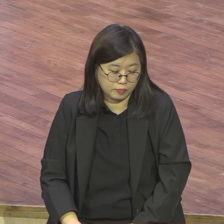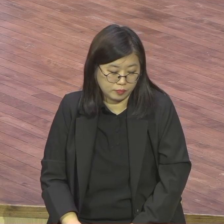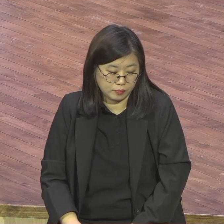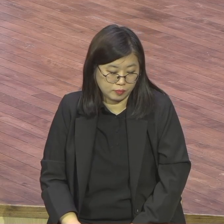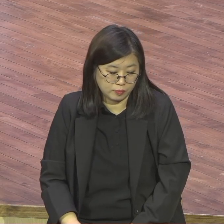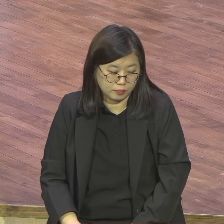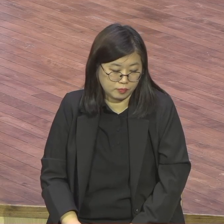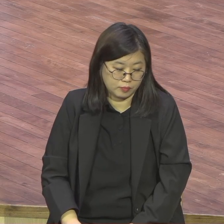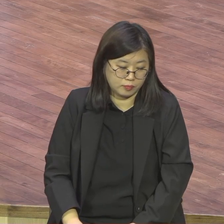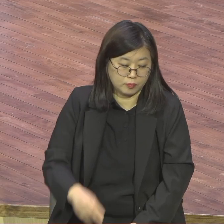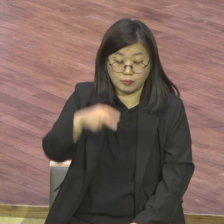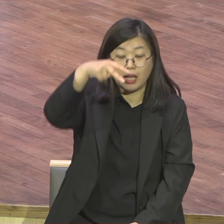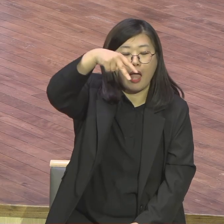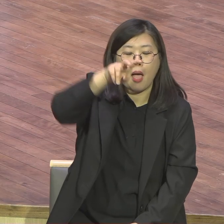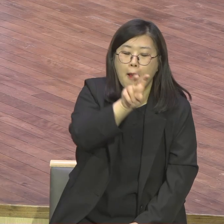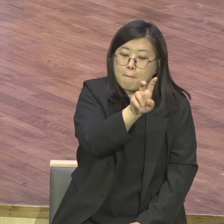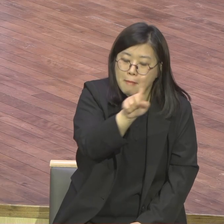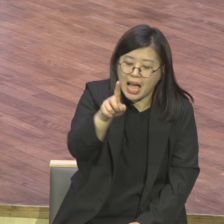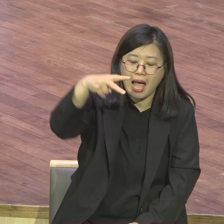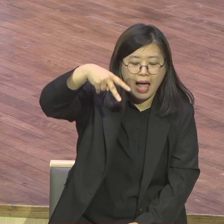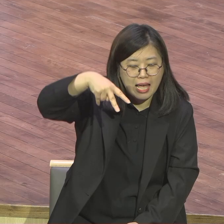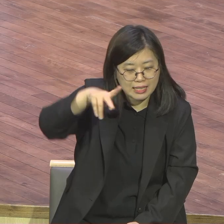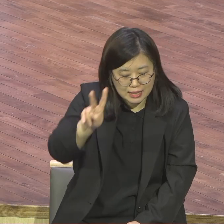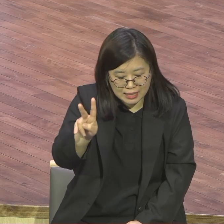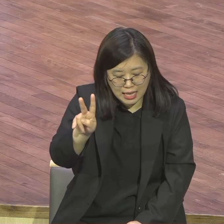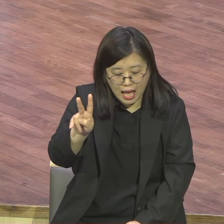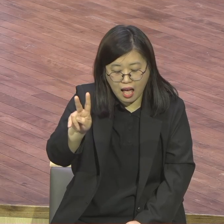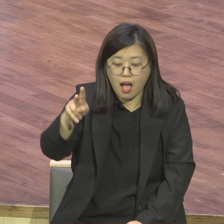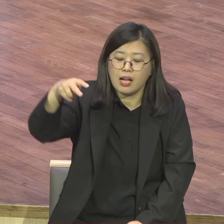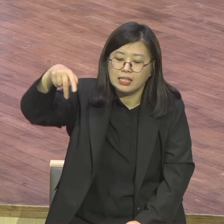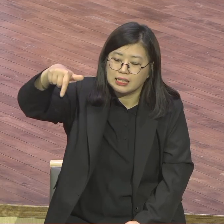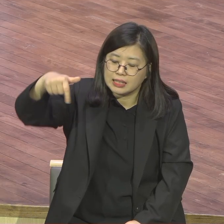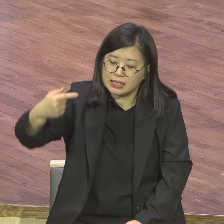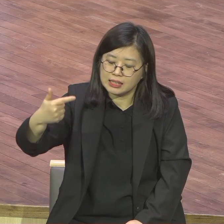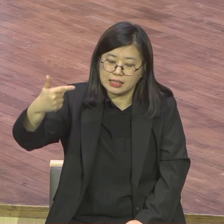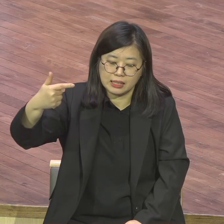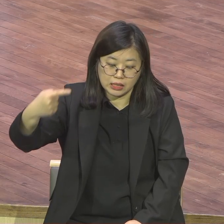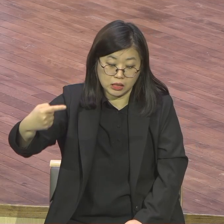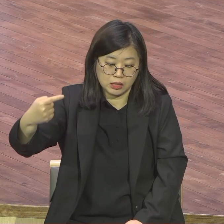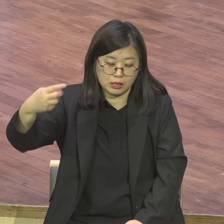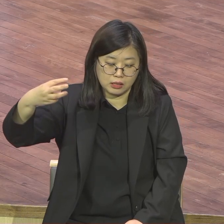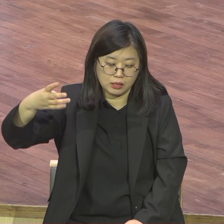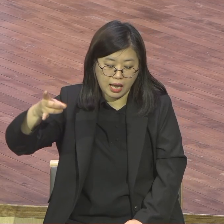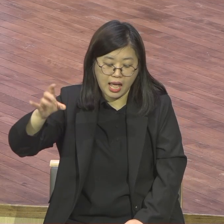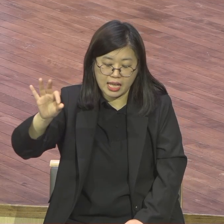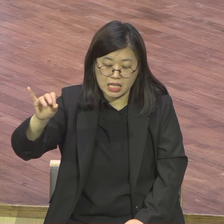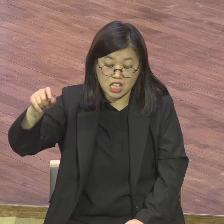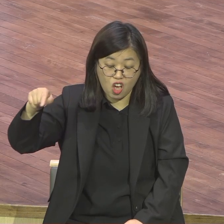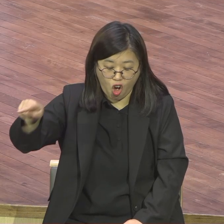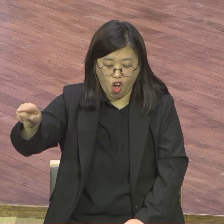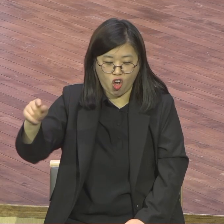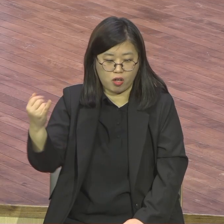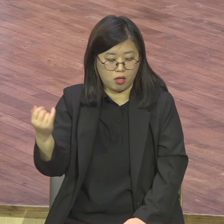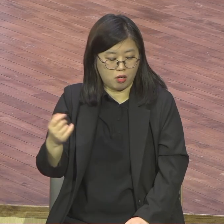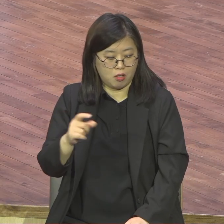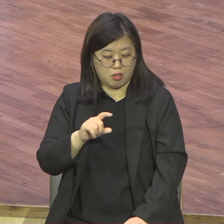마사그레염 이라는 이 사람이 현대무용 역사 현대무역사